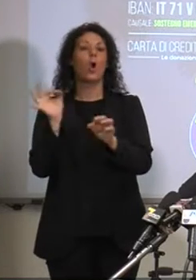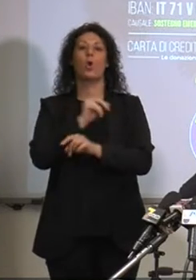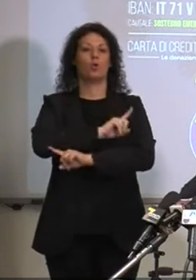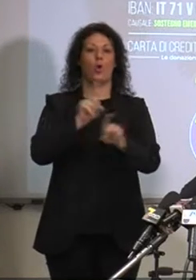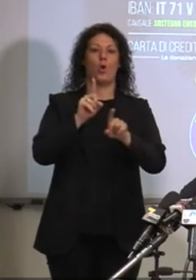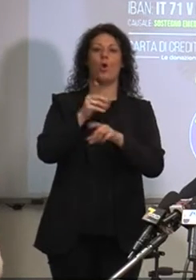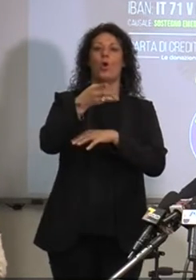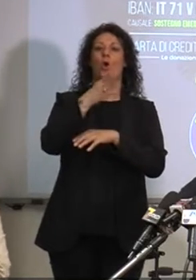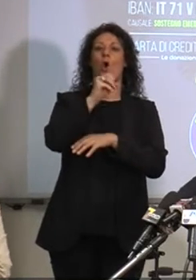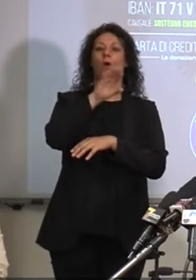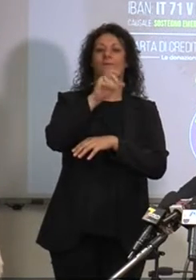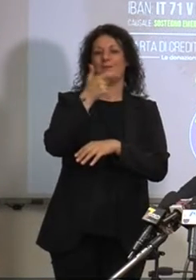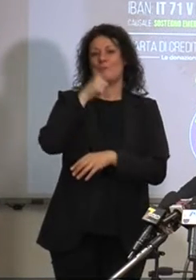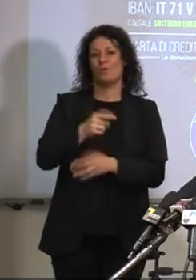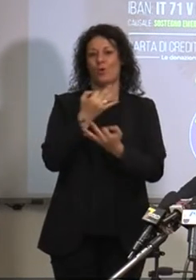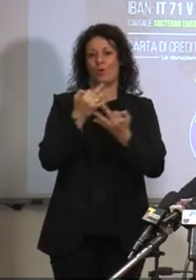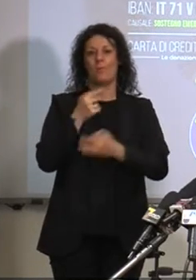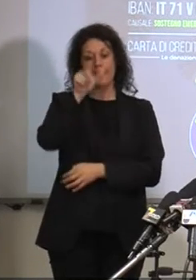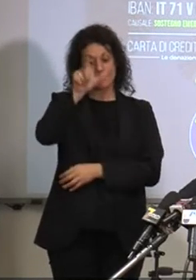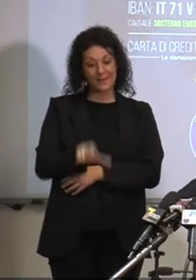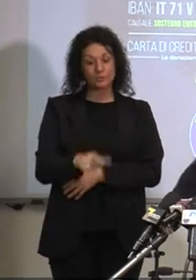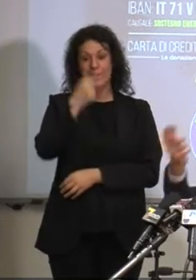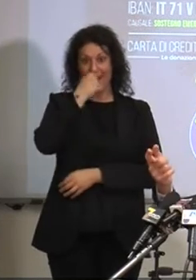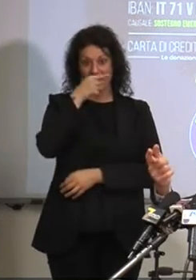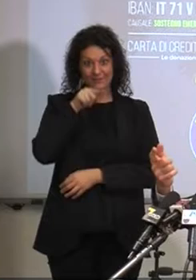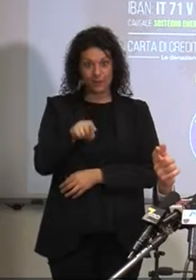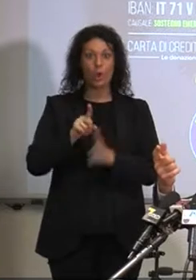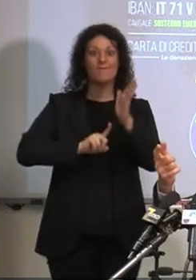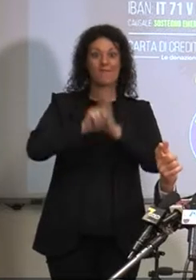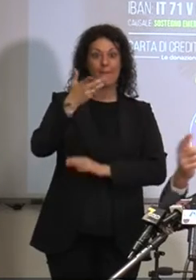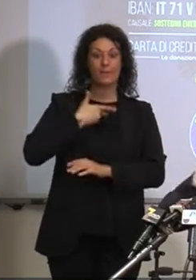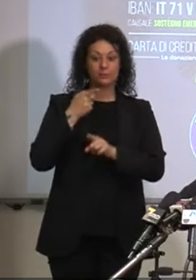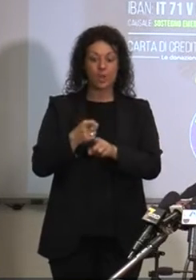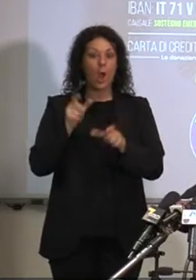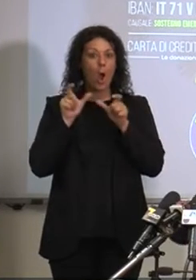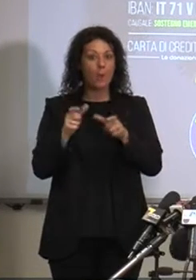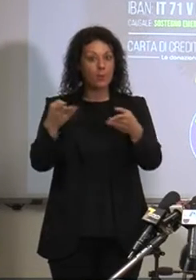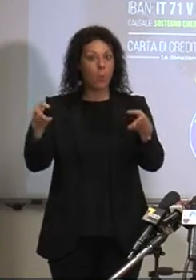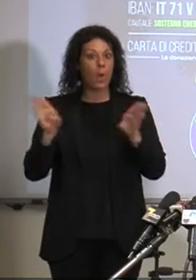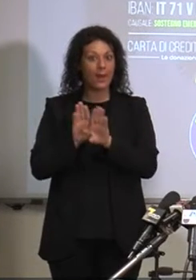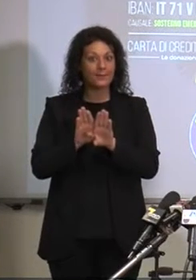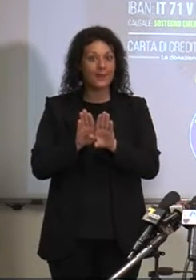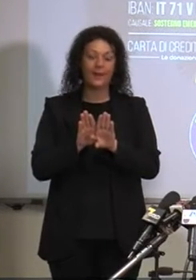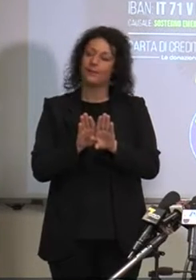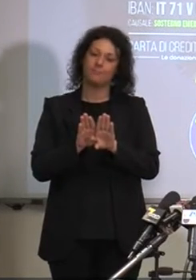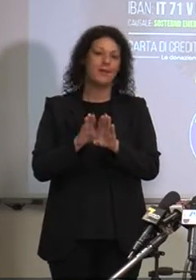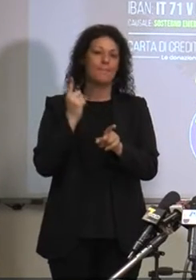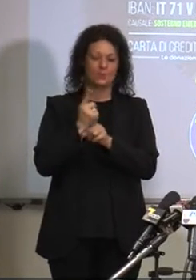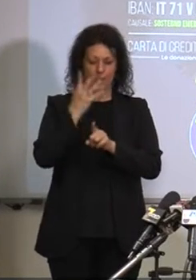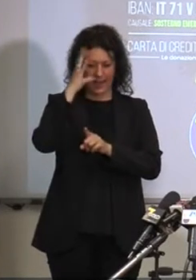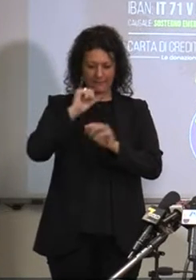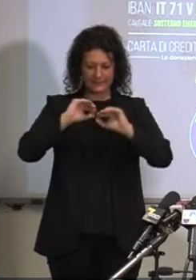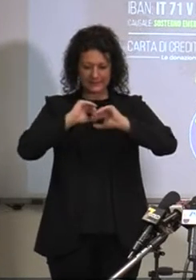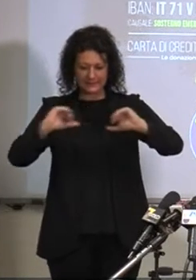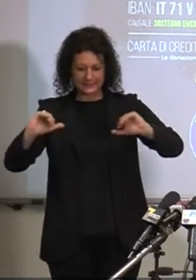la tosse, il raffreddore, la febbre, debbano essere messi in quarantena, perché si rischerebbe veramente di creare guai. Quindi si sta scrivendo un